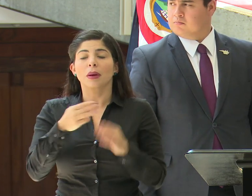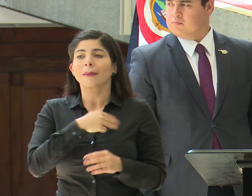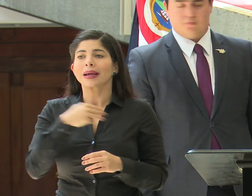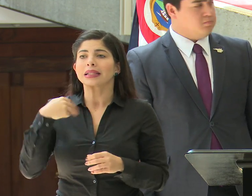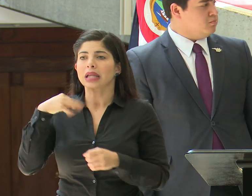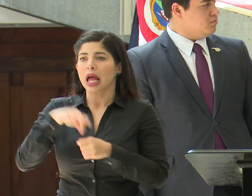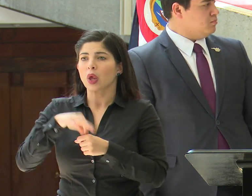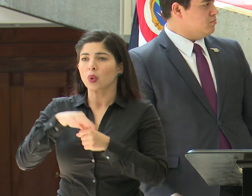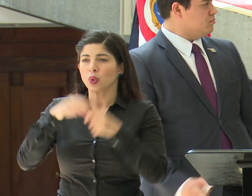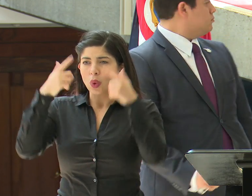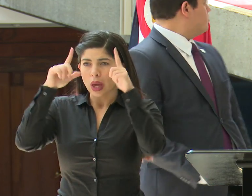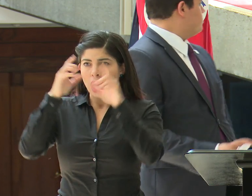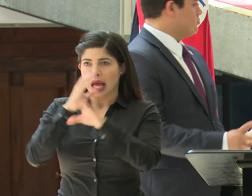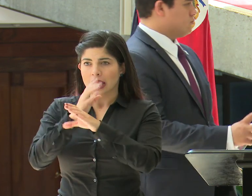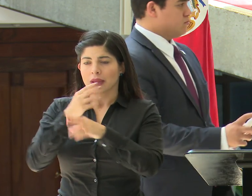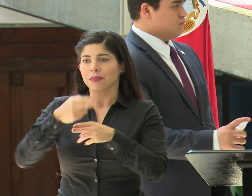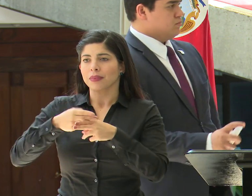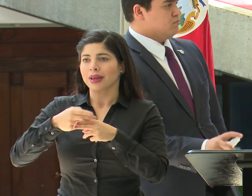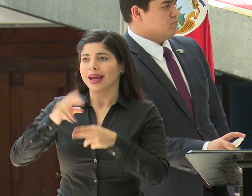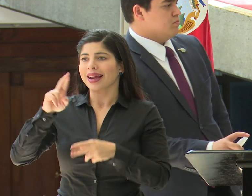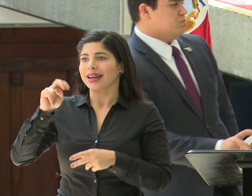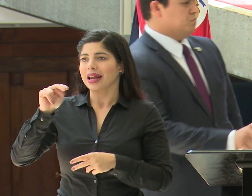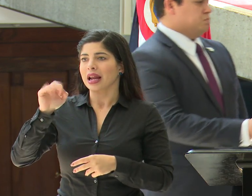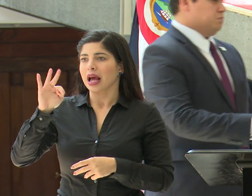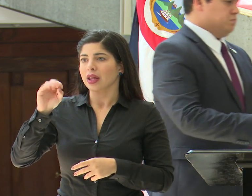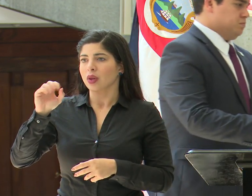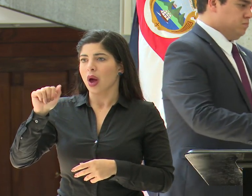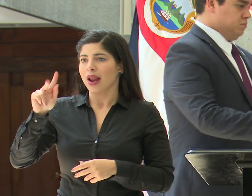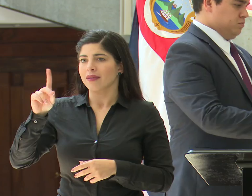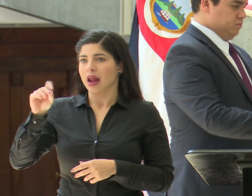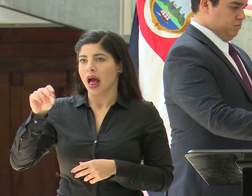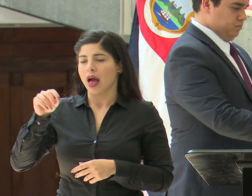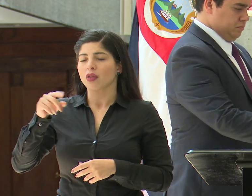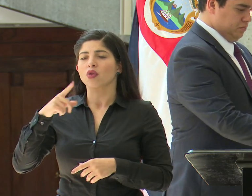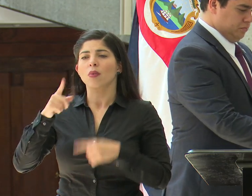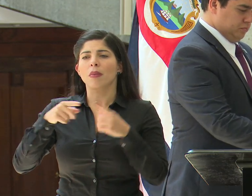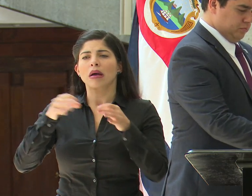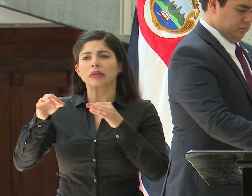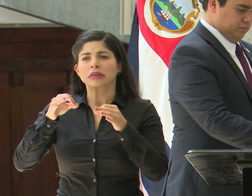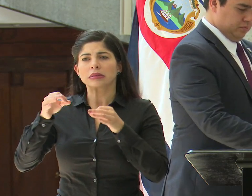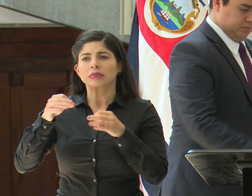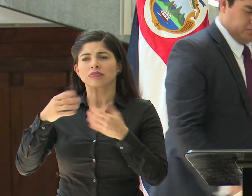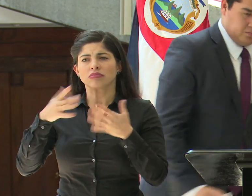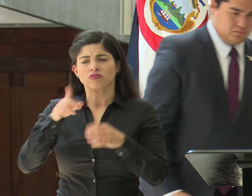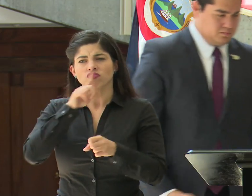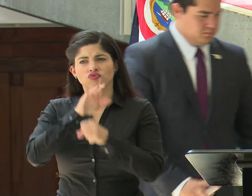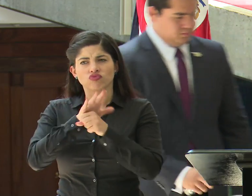Agricultura y Ganadería, don Renato Alvarado, nos comenta sobre el abastecimiento garantizado que tenemos.